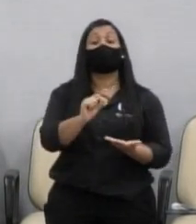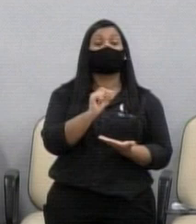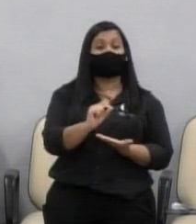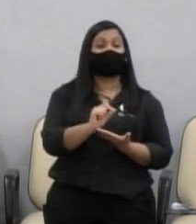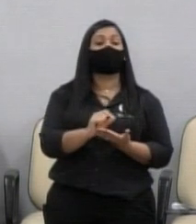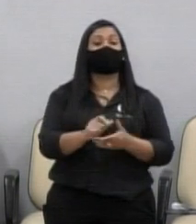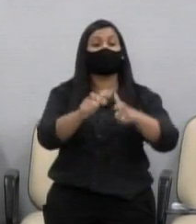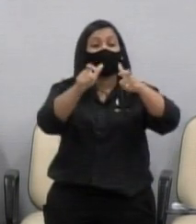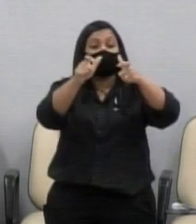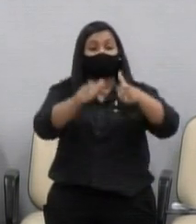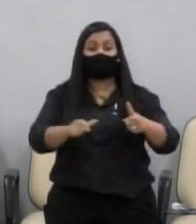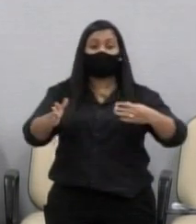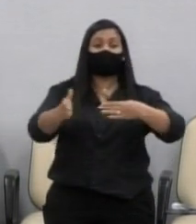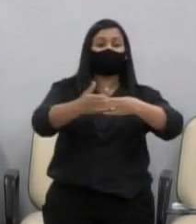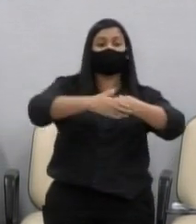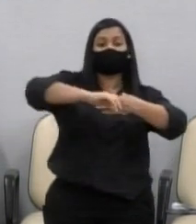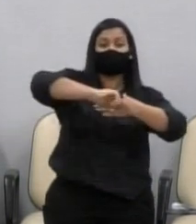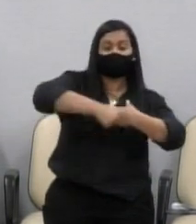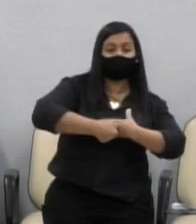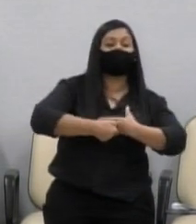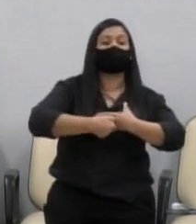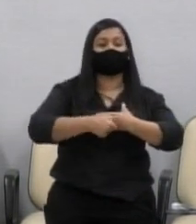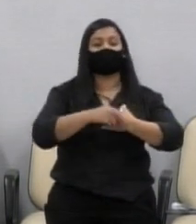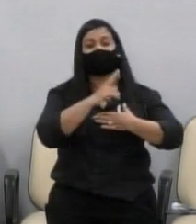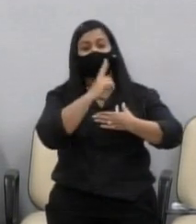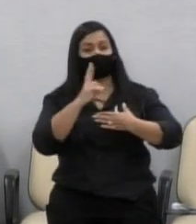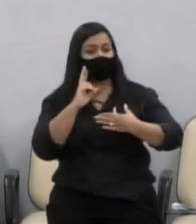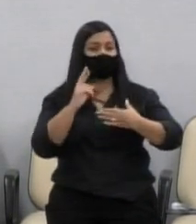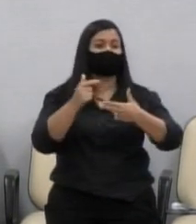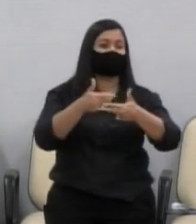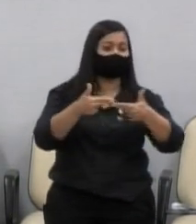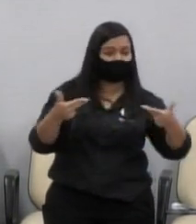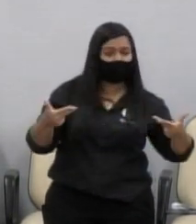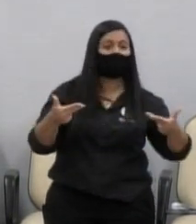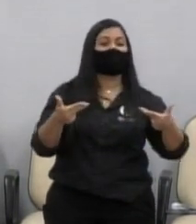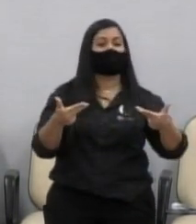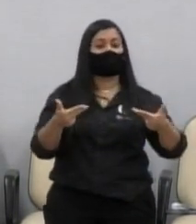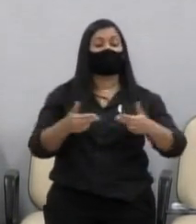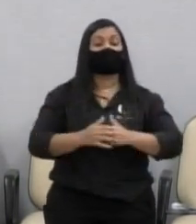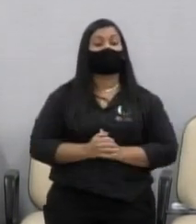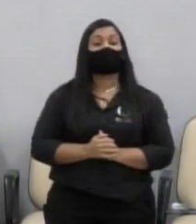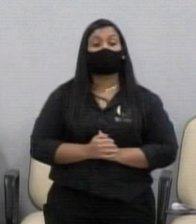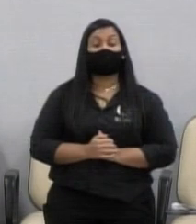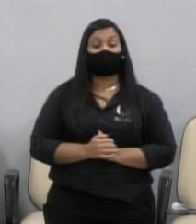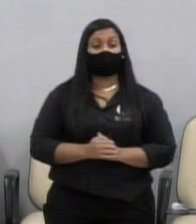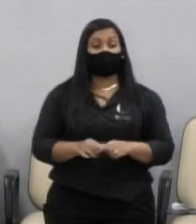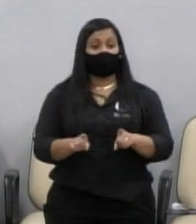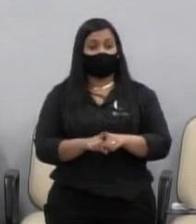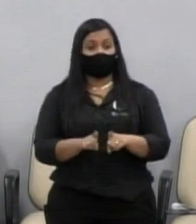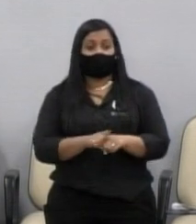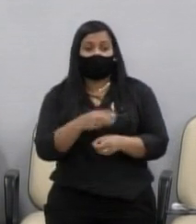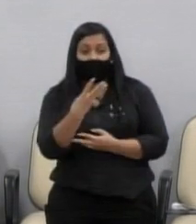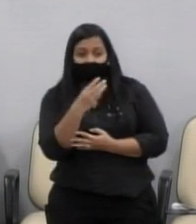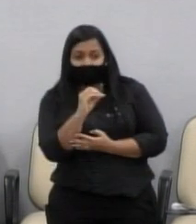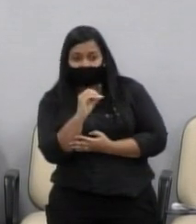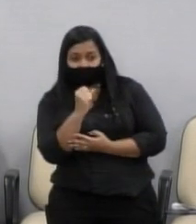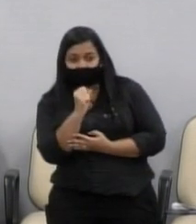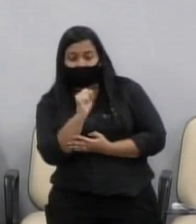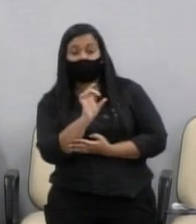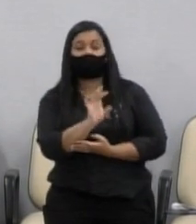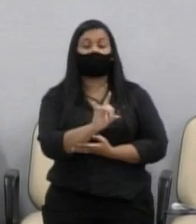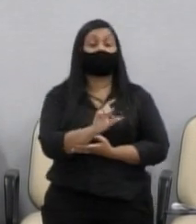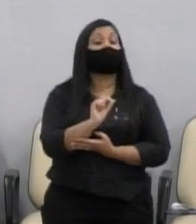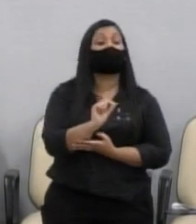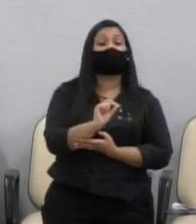estão sendo despejados de seus imóveis, de suas casas. E para eu finalizar, só mais 30 segundos, eu